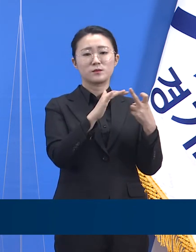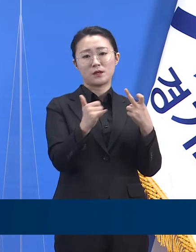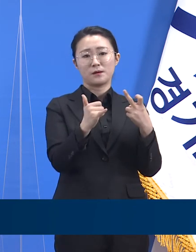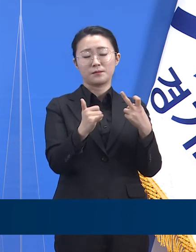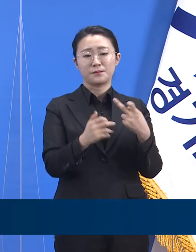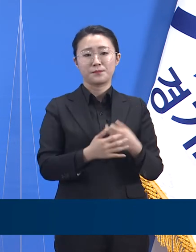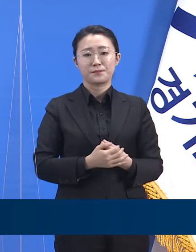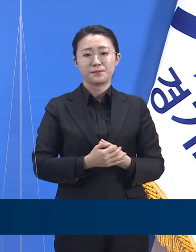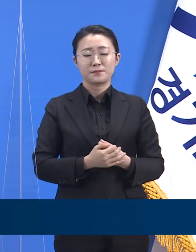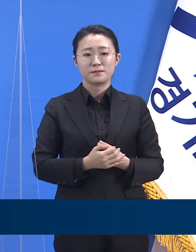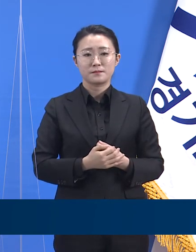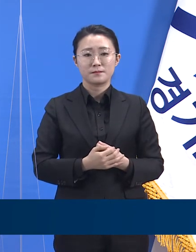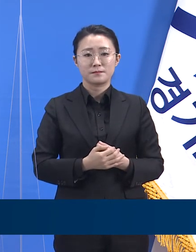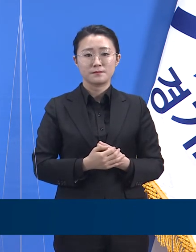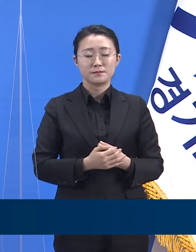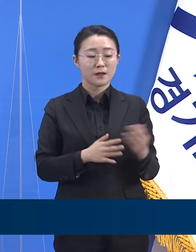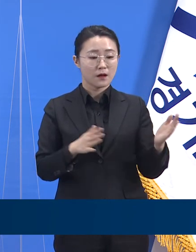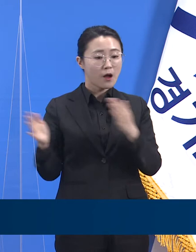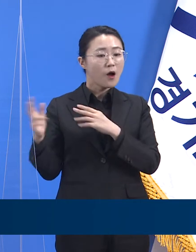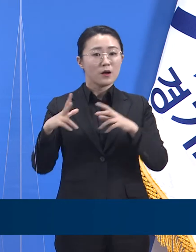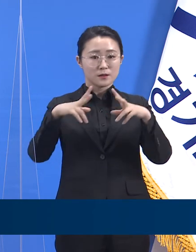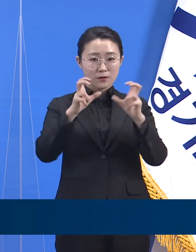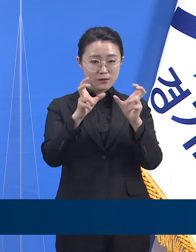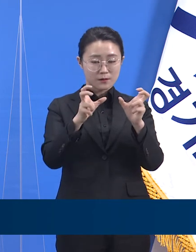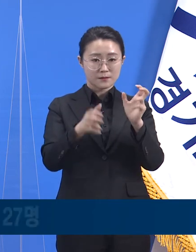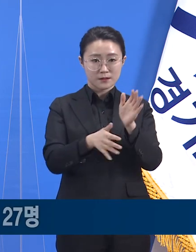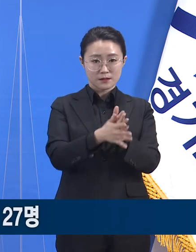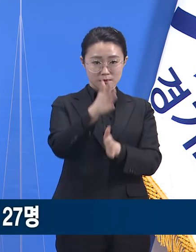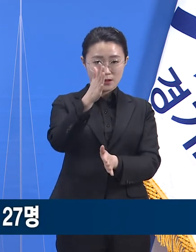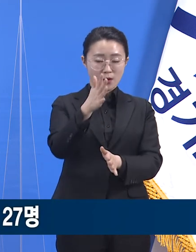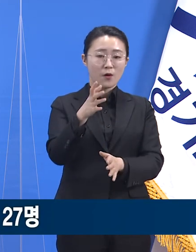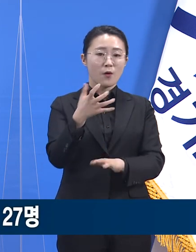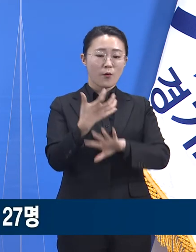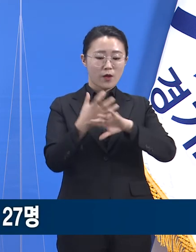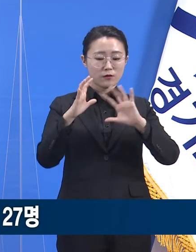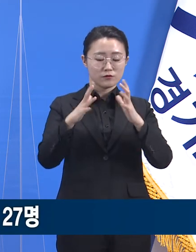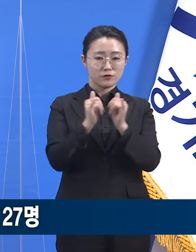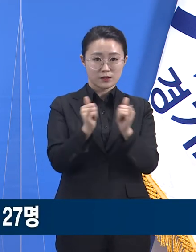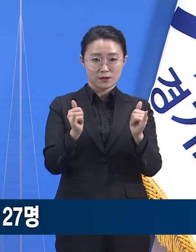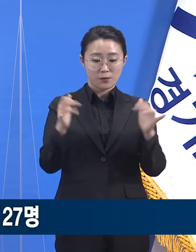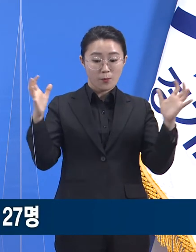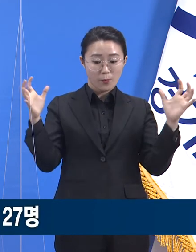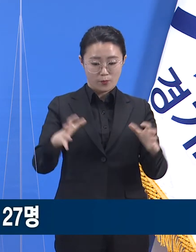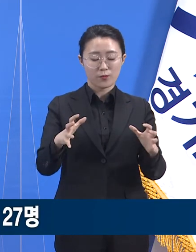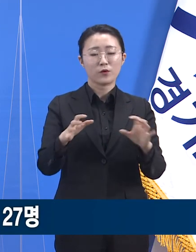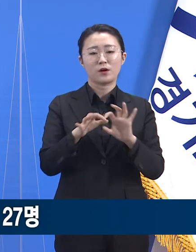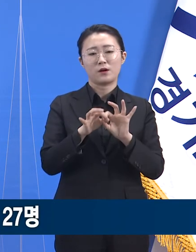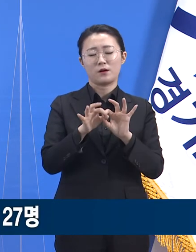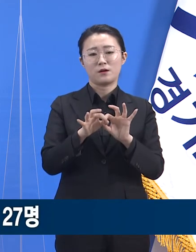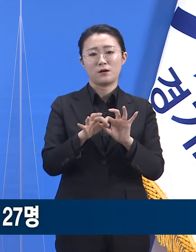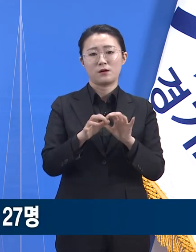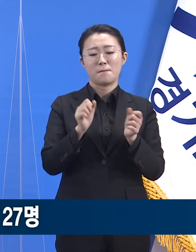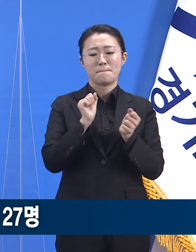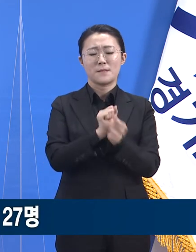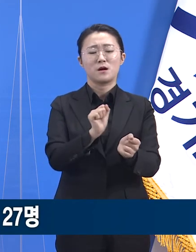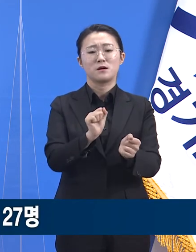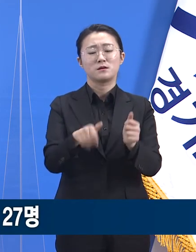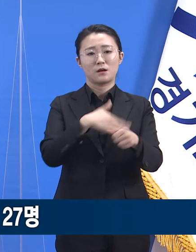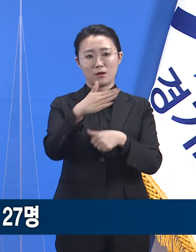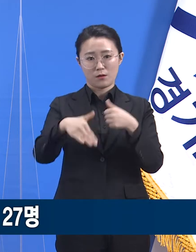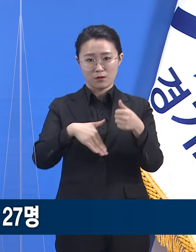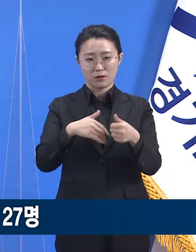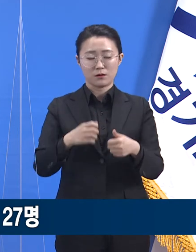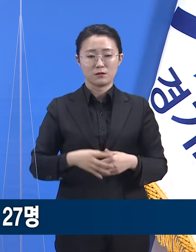다음 예는 성남시 외국인 모임 관련 클러스터입니다. 지난 17일 성남시 소재의